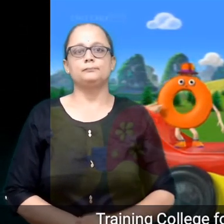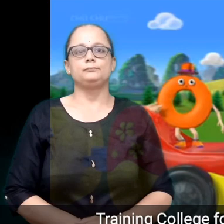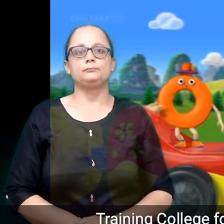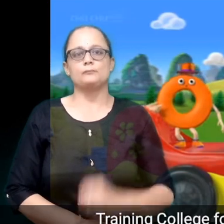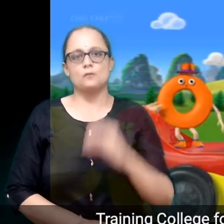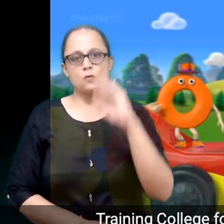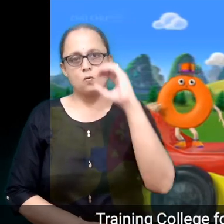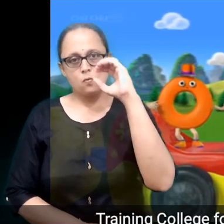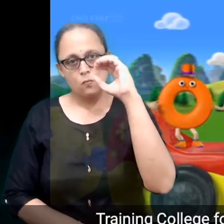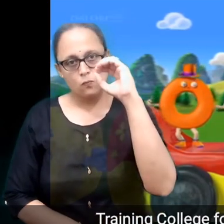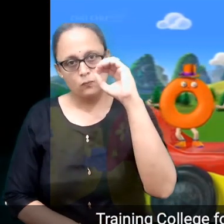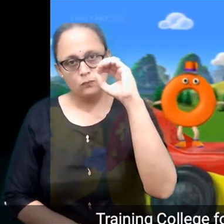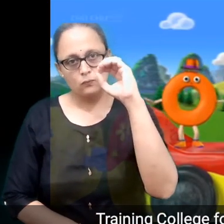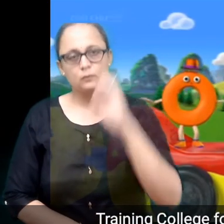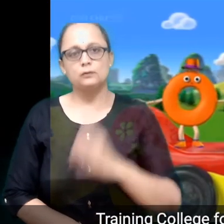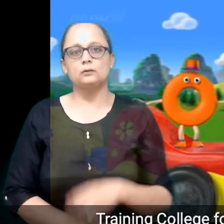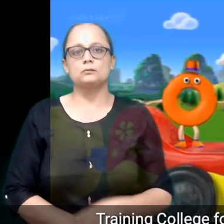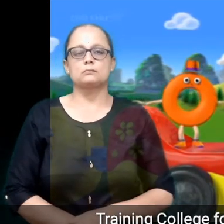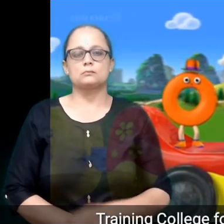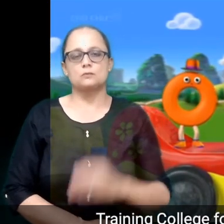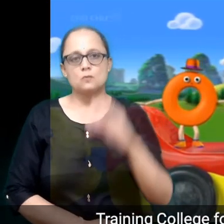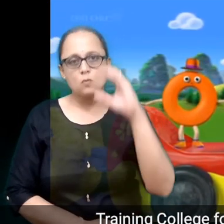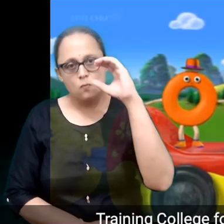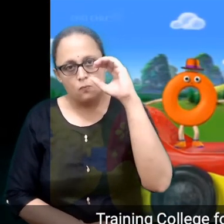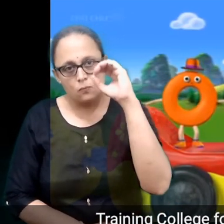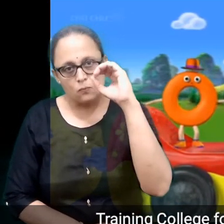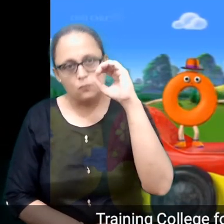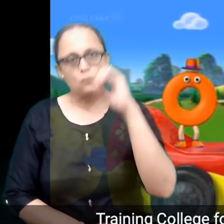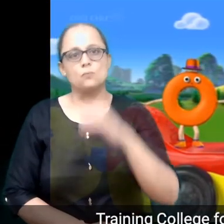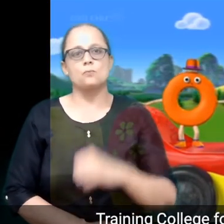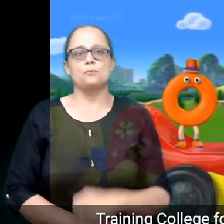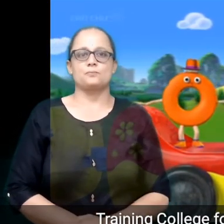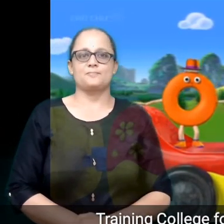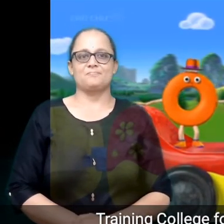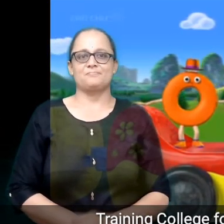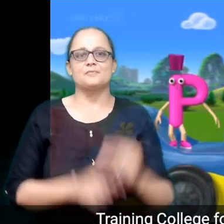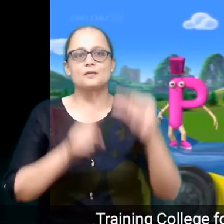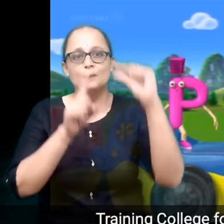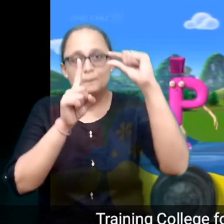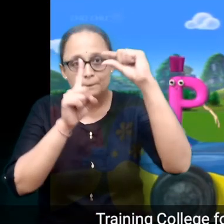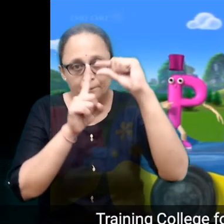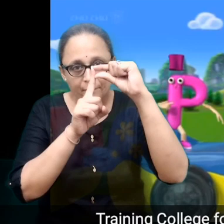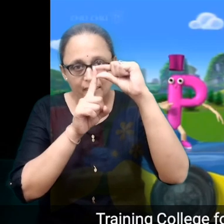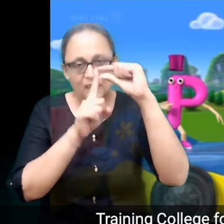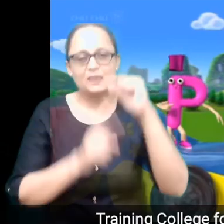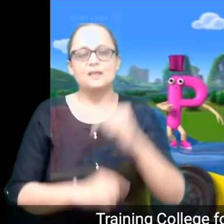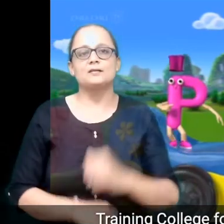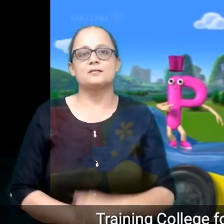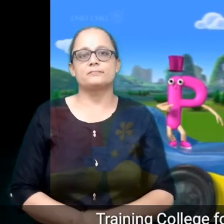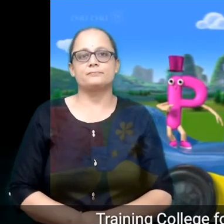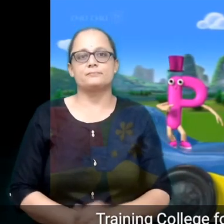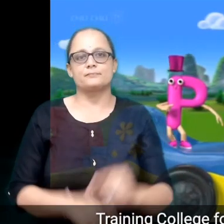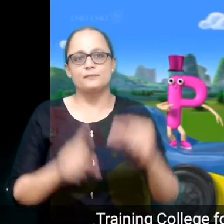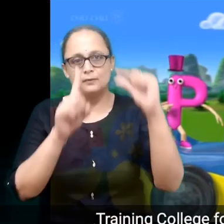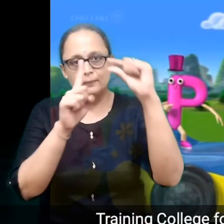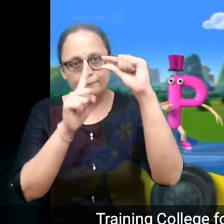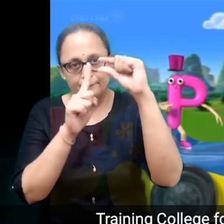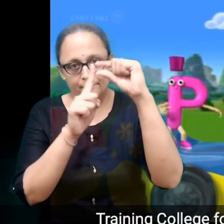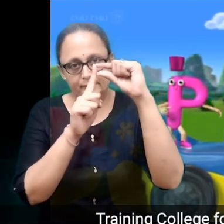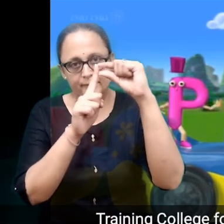O, O, B, P, P,